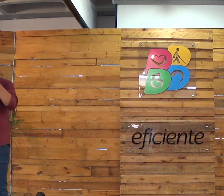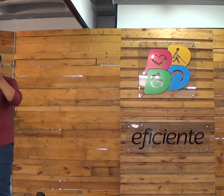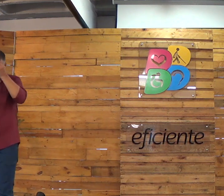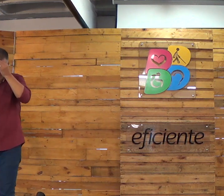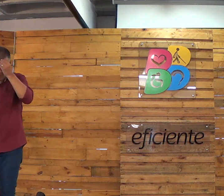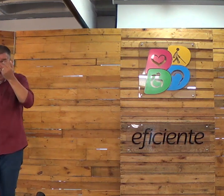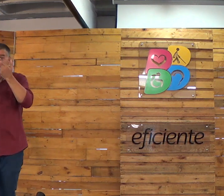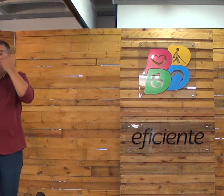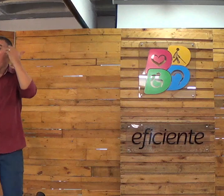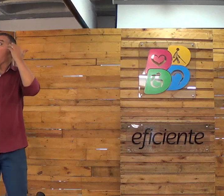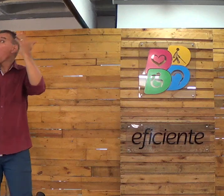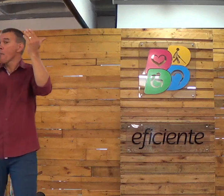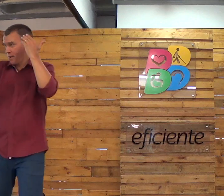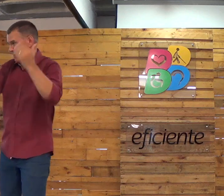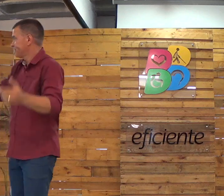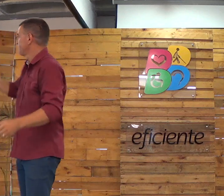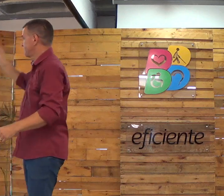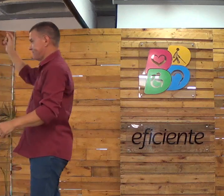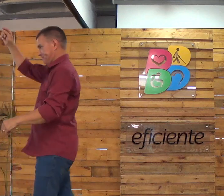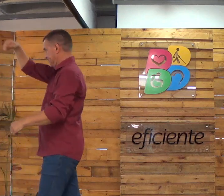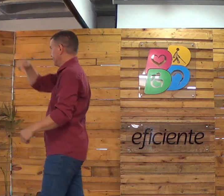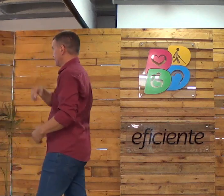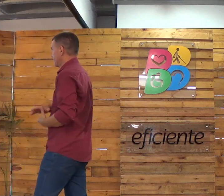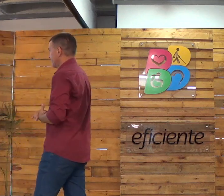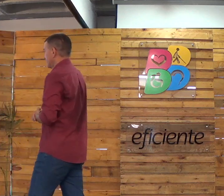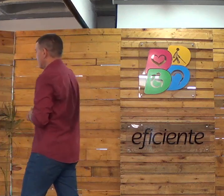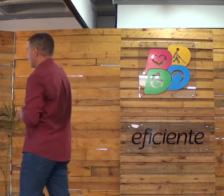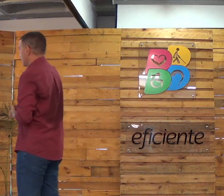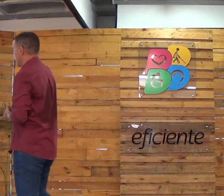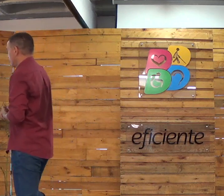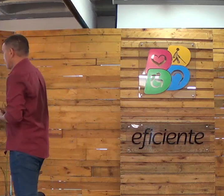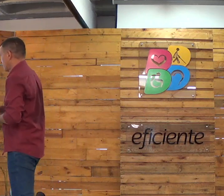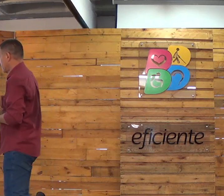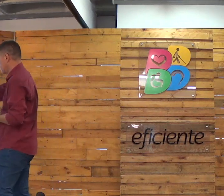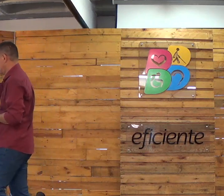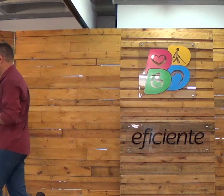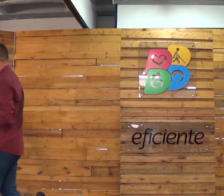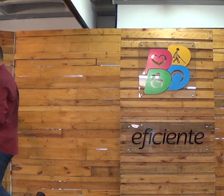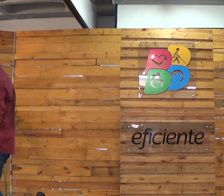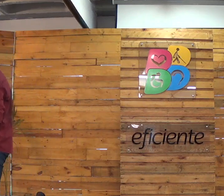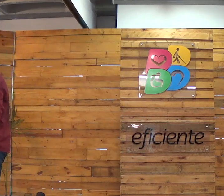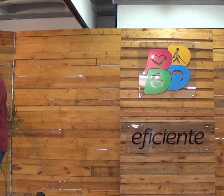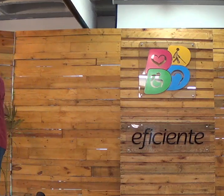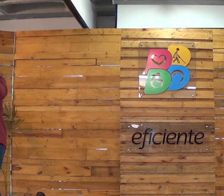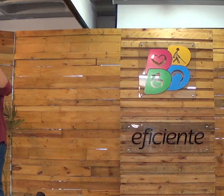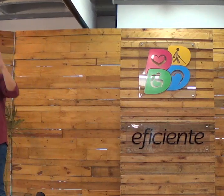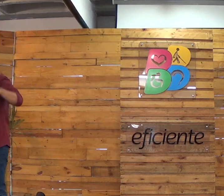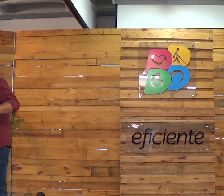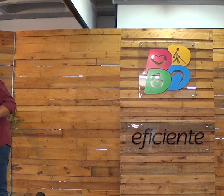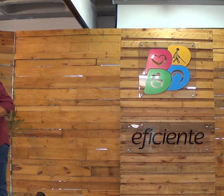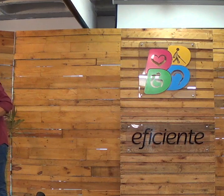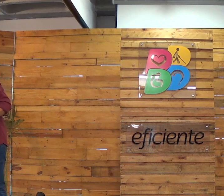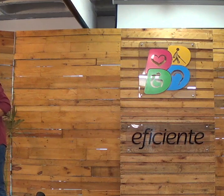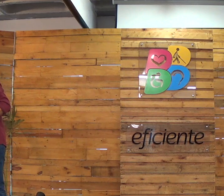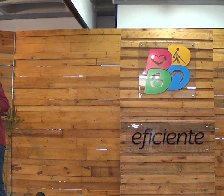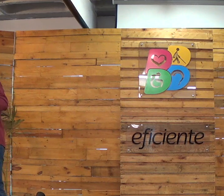10 de junho de 69. Vamos fazer uma comparação. Tem o CPR ali também. Tá. Falta o CPR.